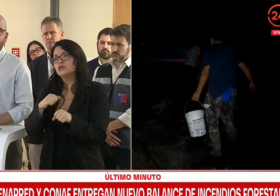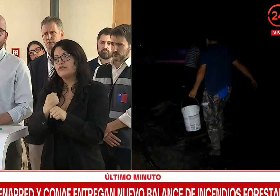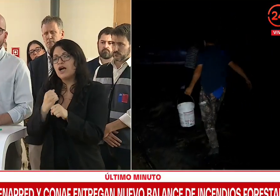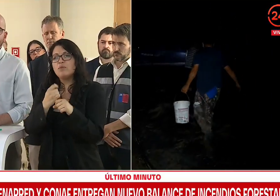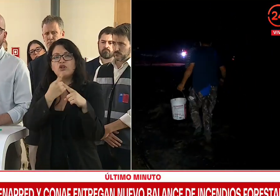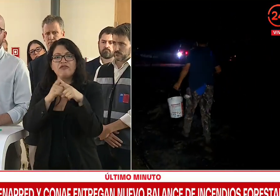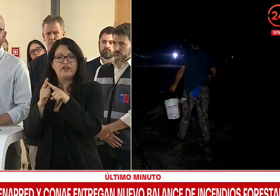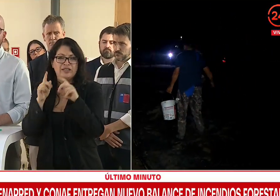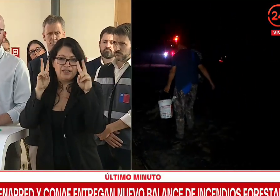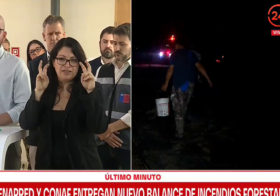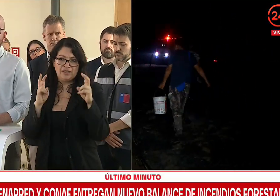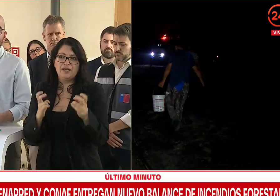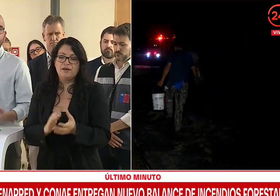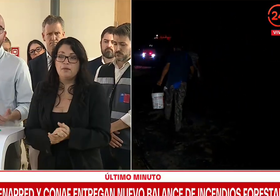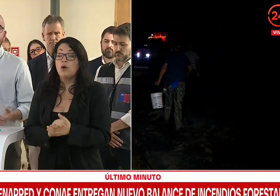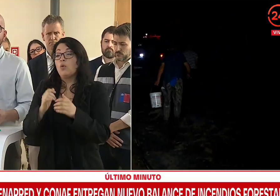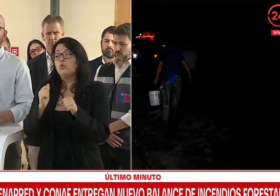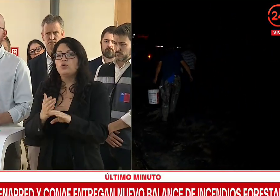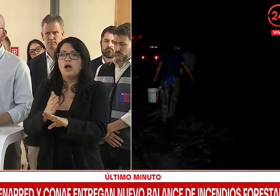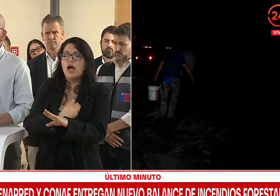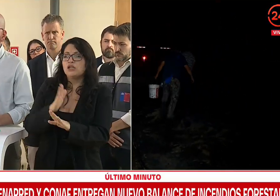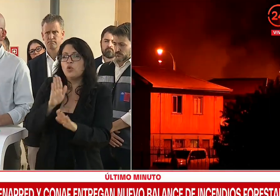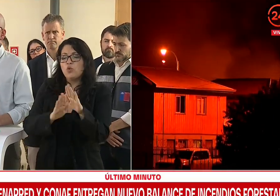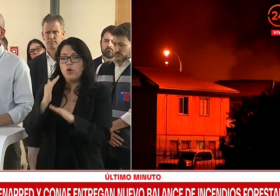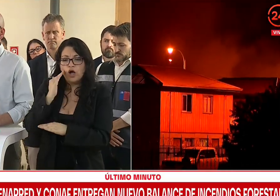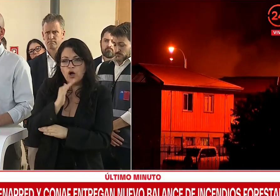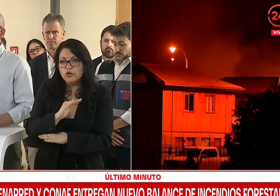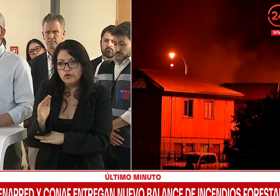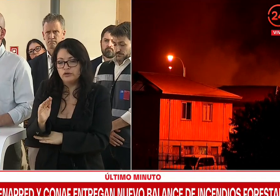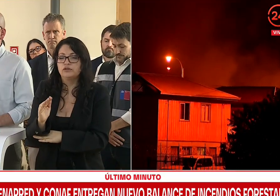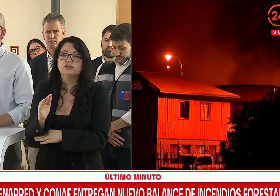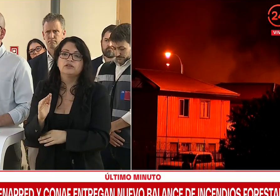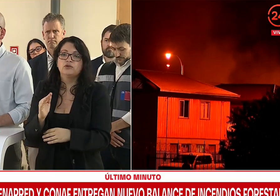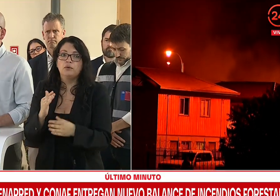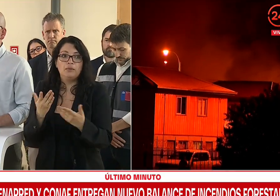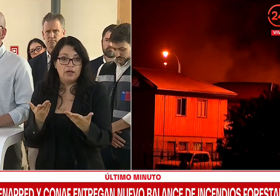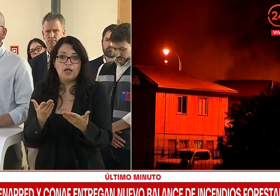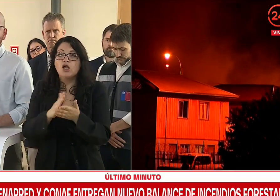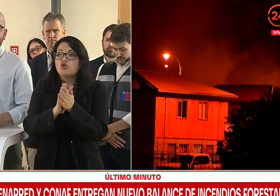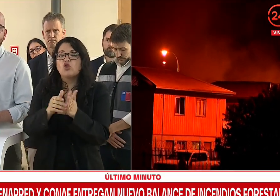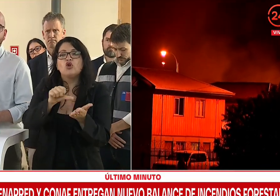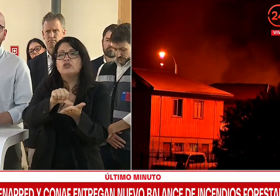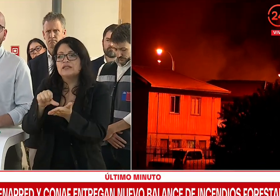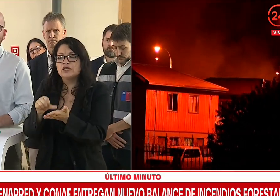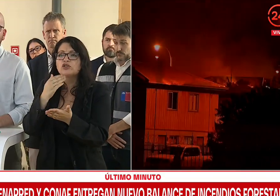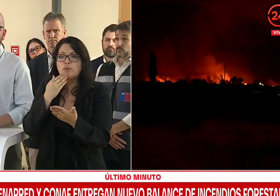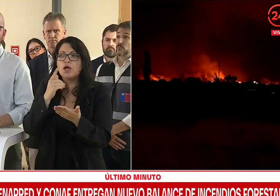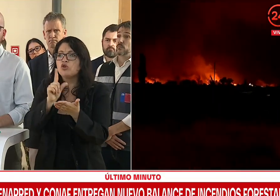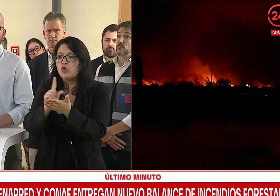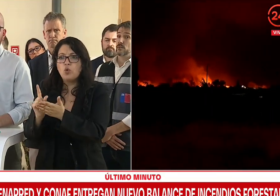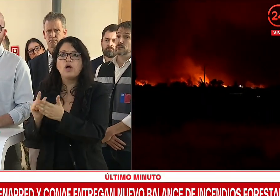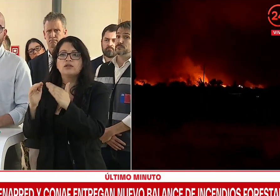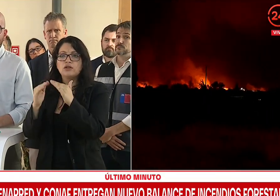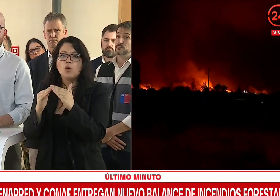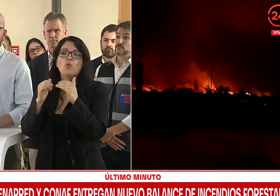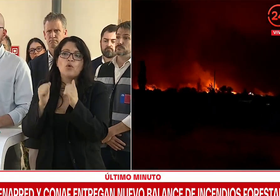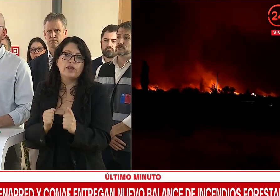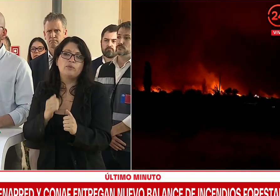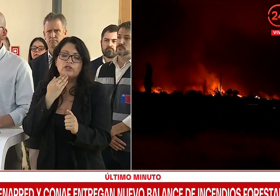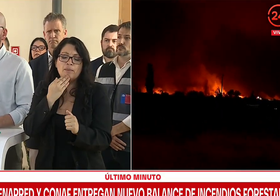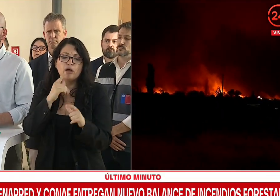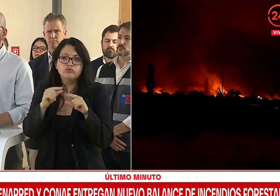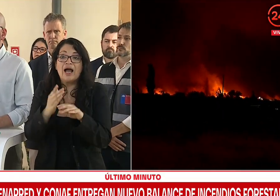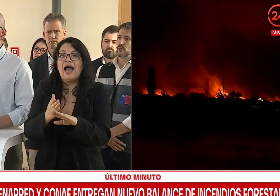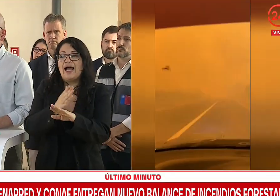distintas líneas, tanto en la prevención y protección de la niñez, para que en todos los centros y las residencias podamos tener evacuaciones